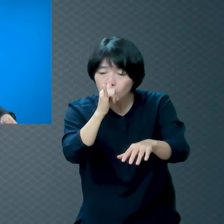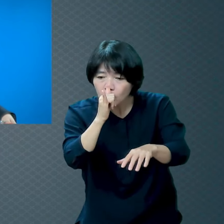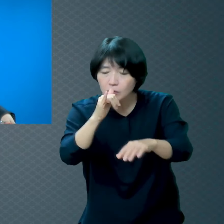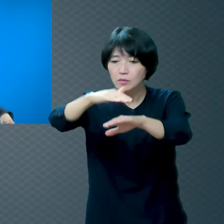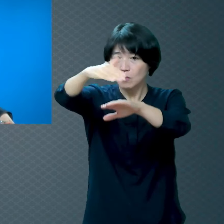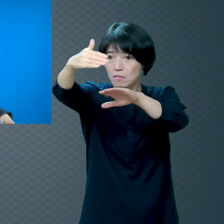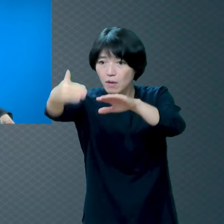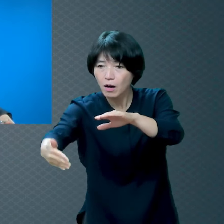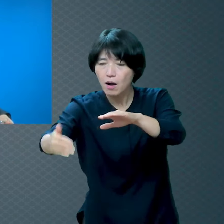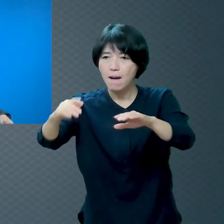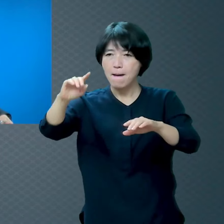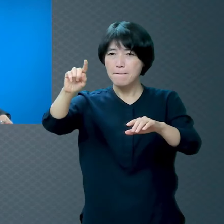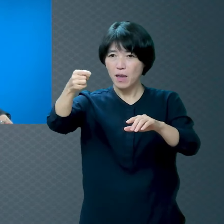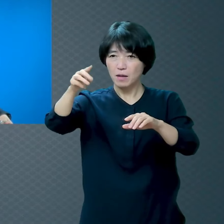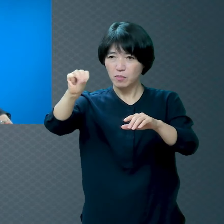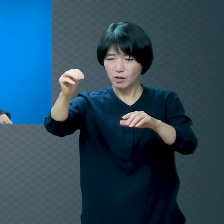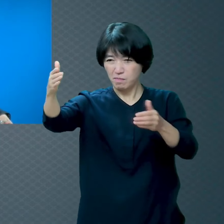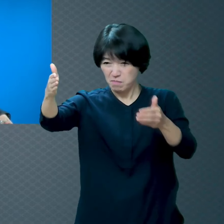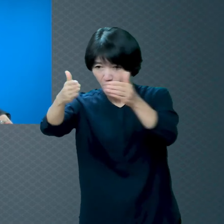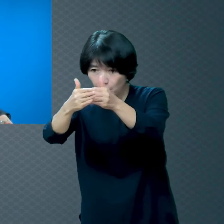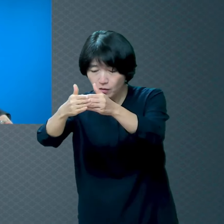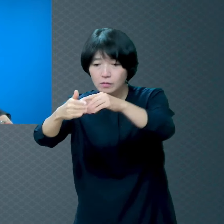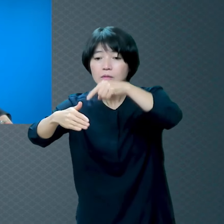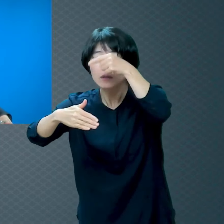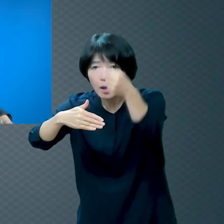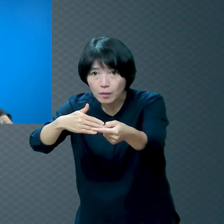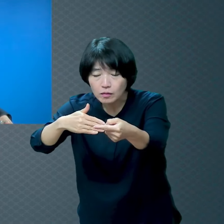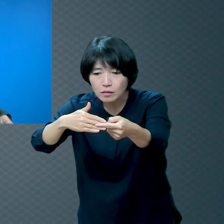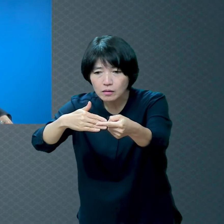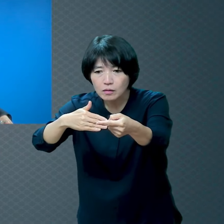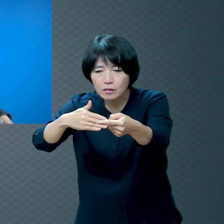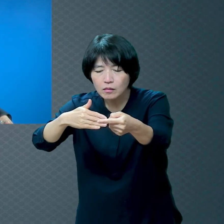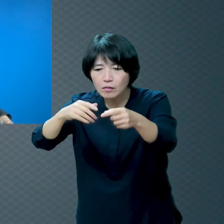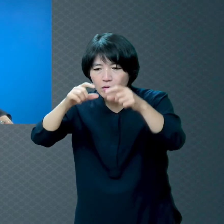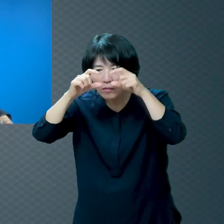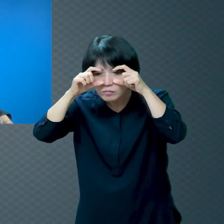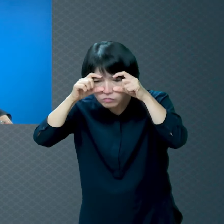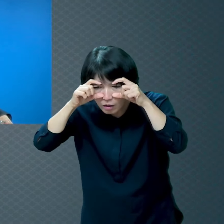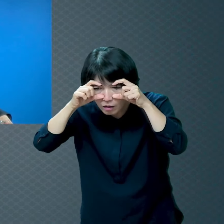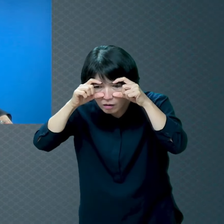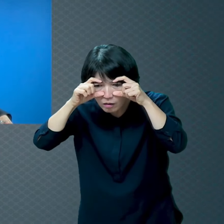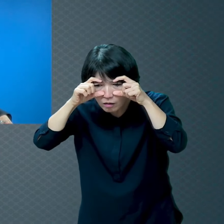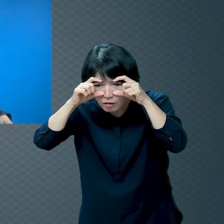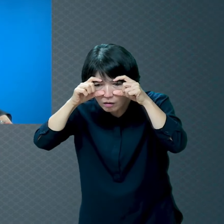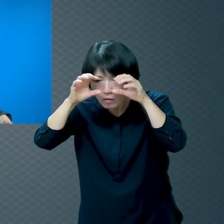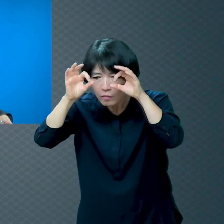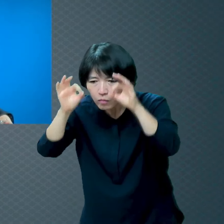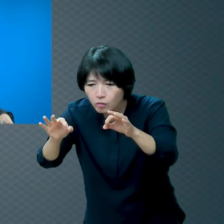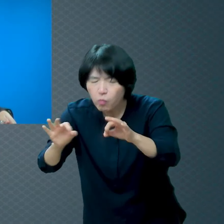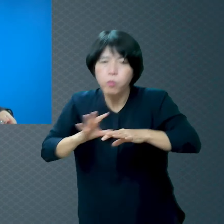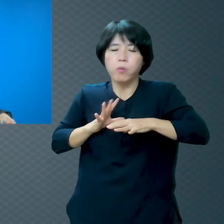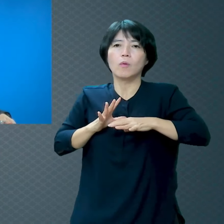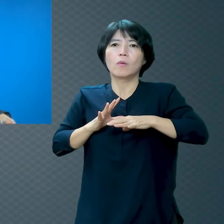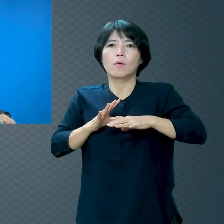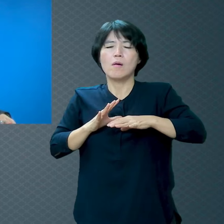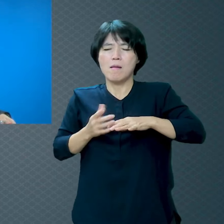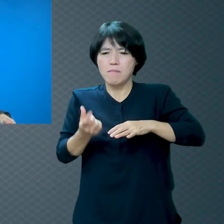물안경을 끼고 딱 들어가서 보는 순간 가자 그리고 돌아왔어요